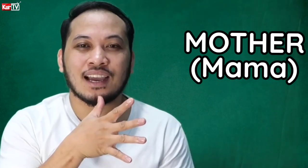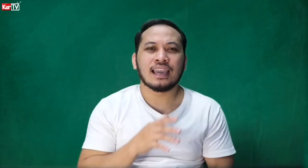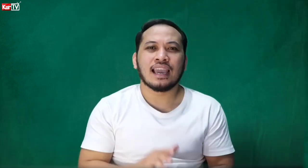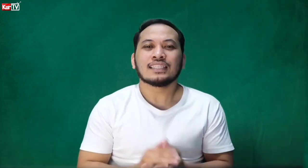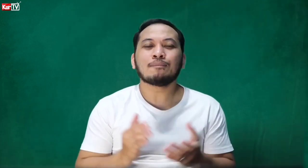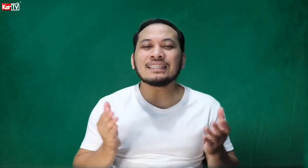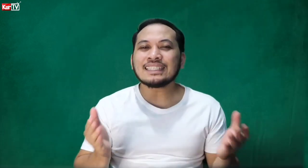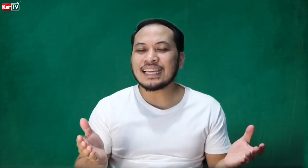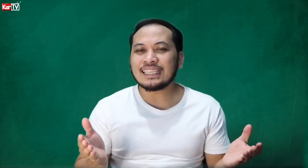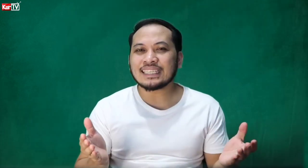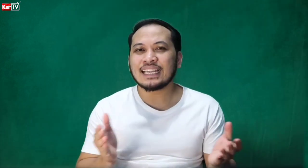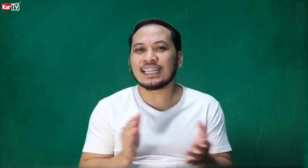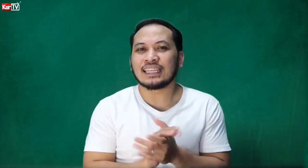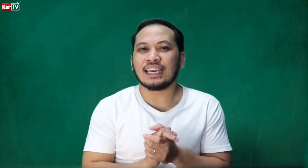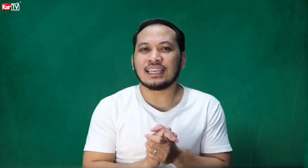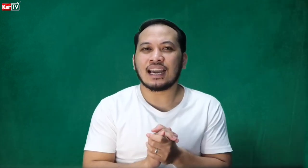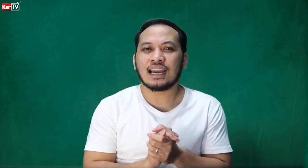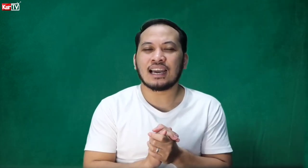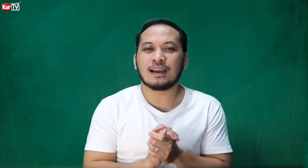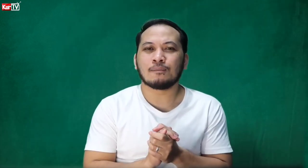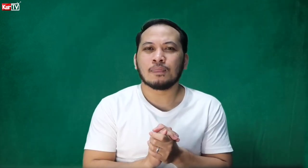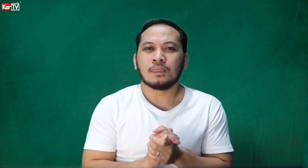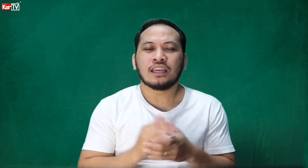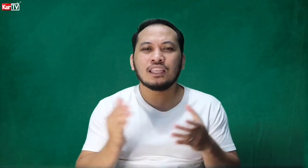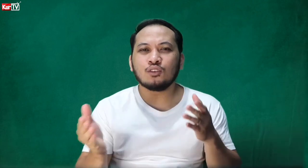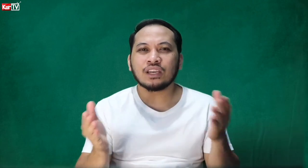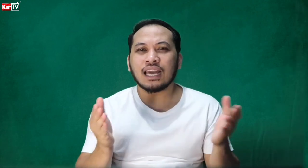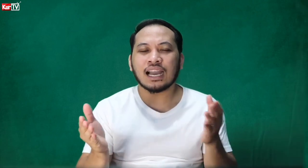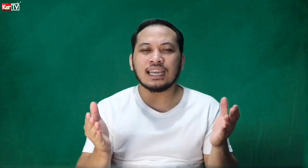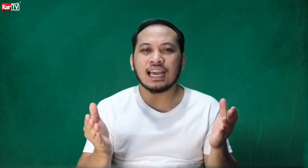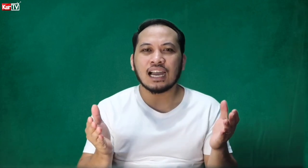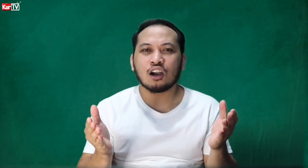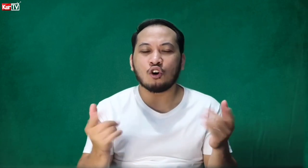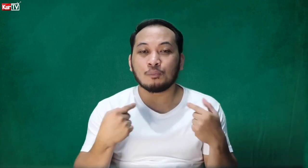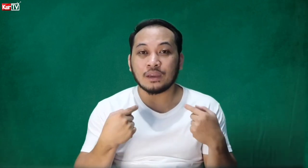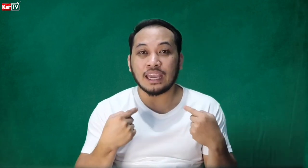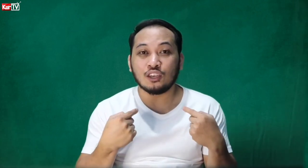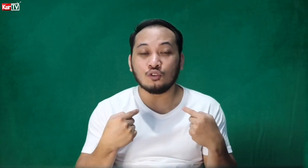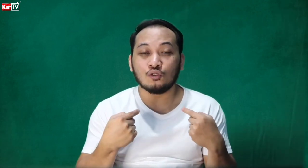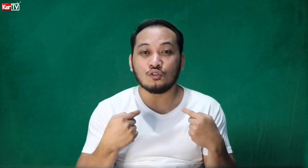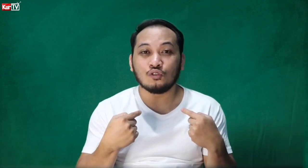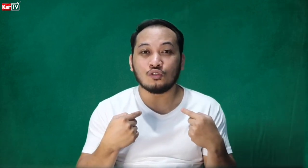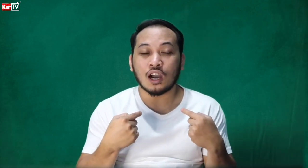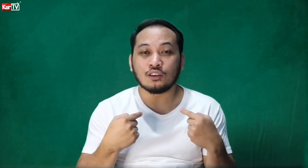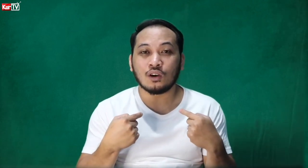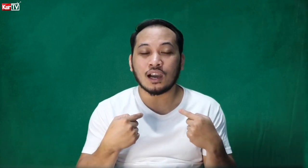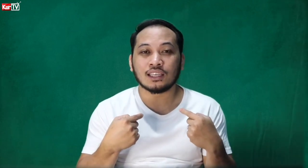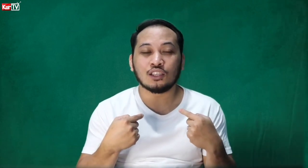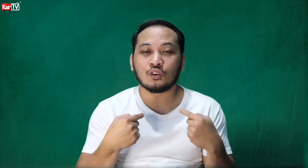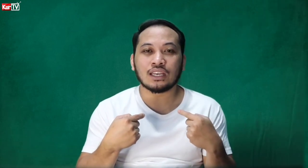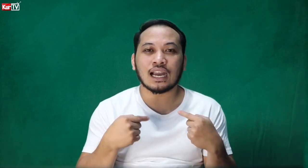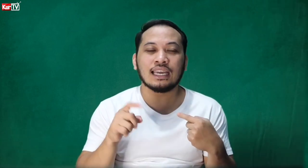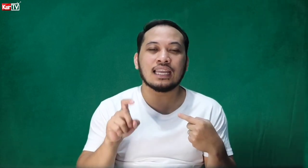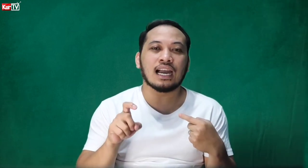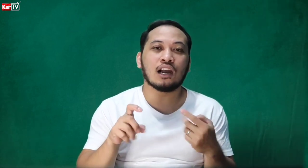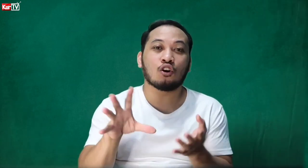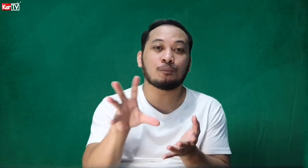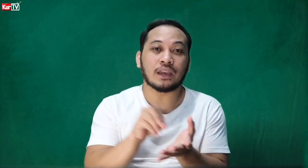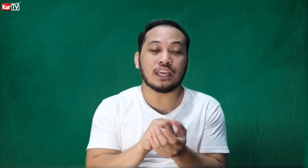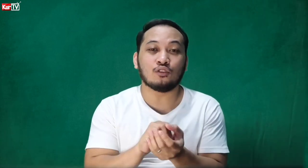Sa pagsisenyas natin, hindi nyo kinakailangang kopyahin yung, ano ha, hindi nyo kinakailangang kopyahin